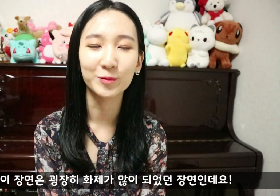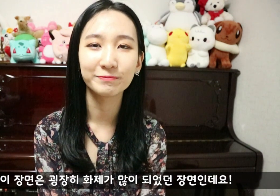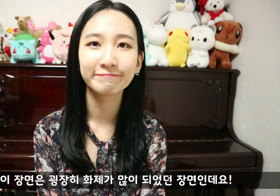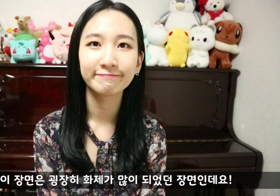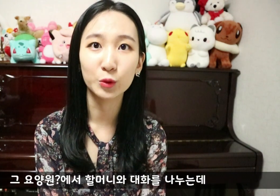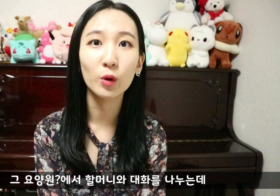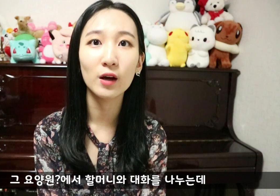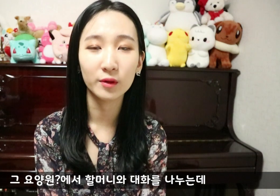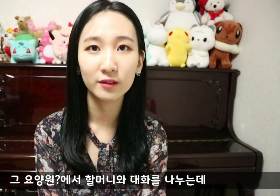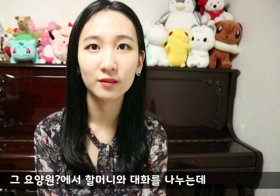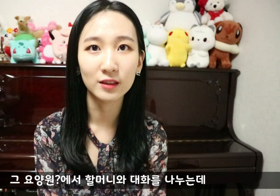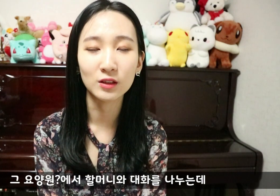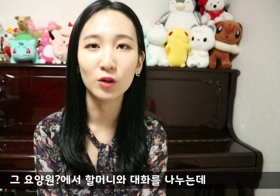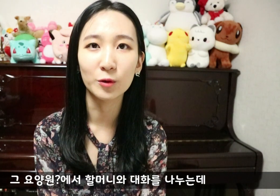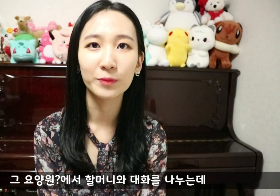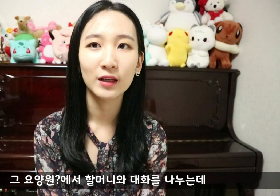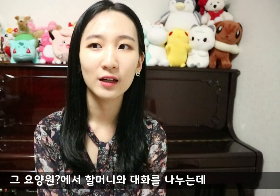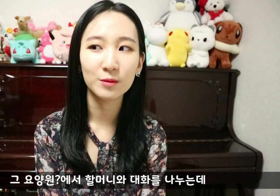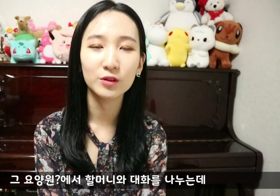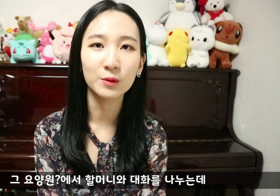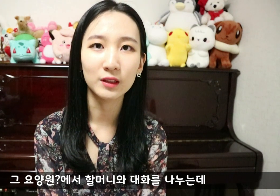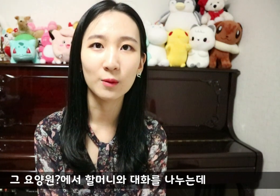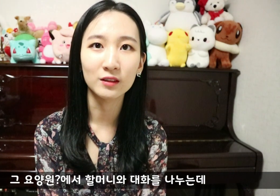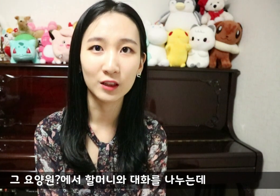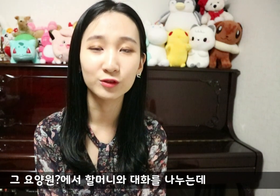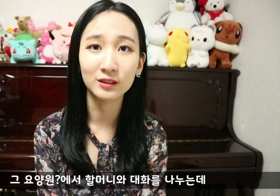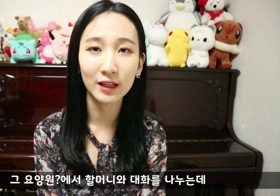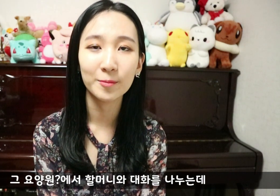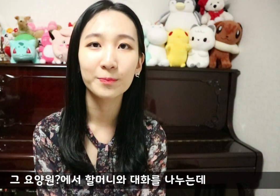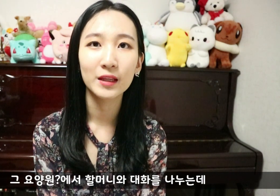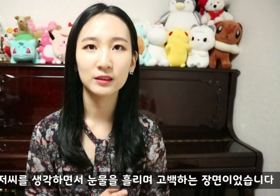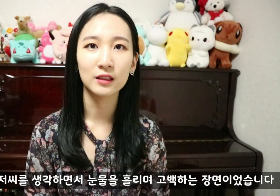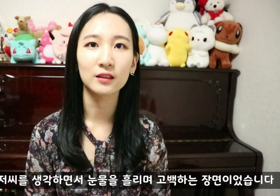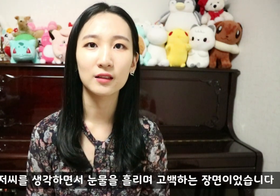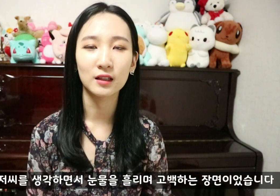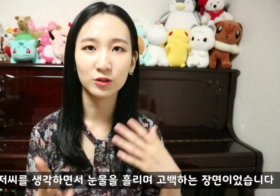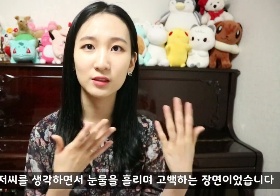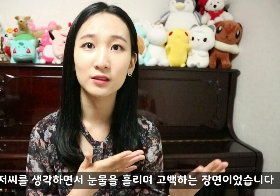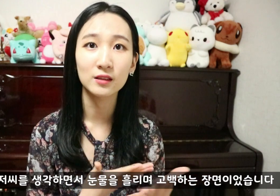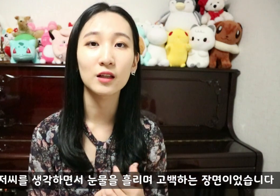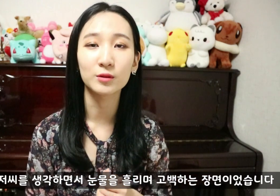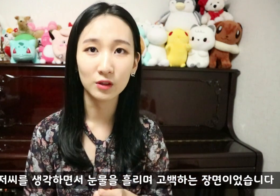요양원에서 할머니와 대화를 나누는데 지한이가 그 아저씨를 생각하면서